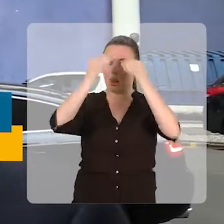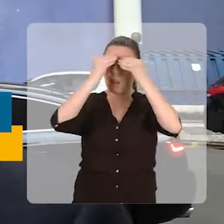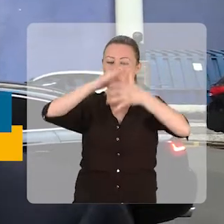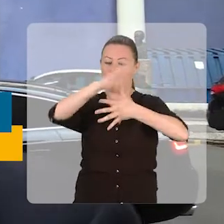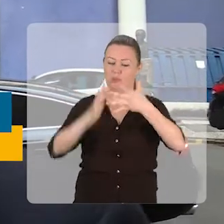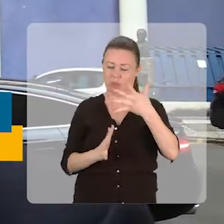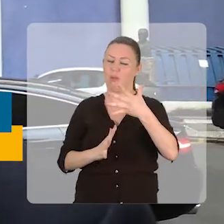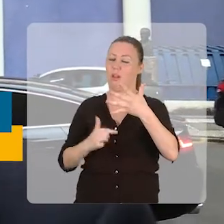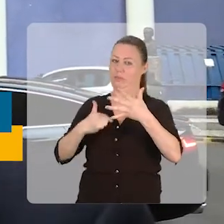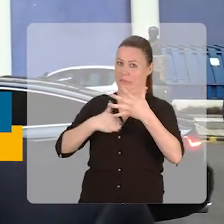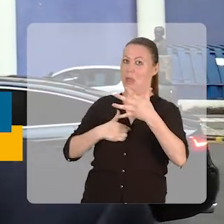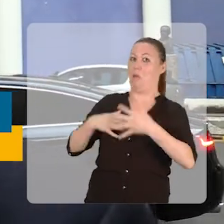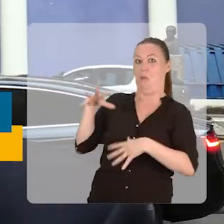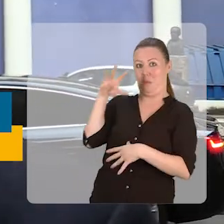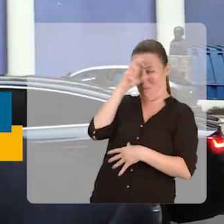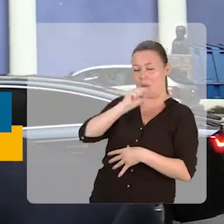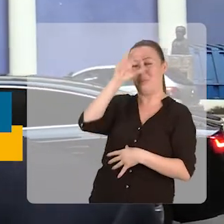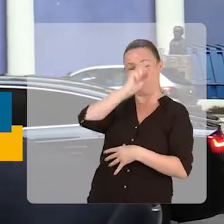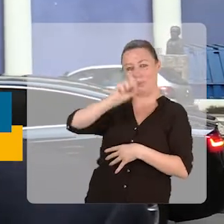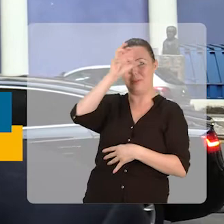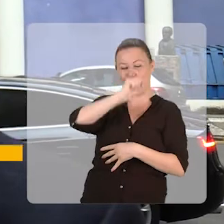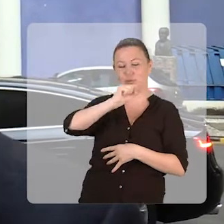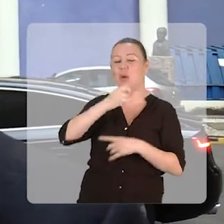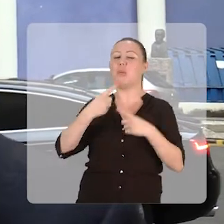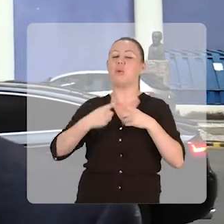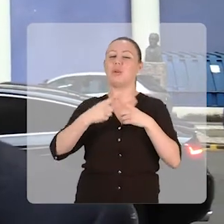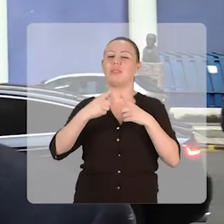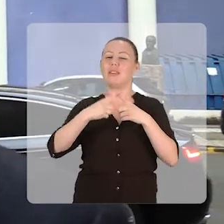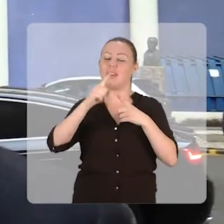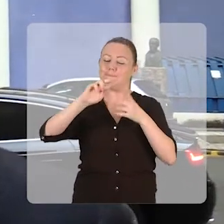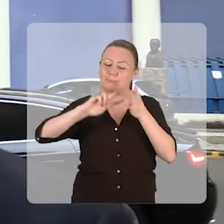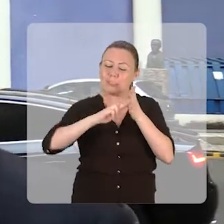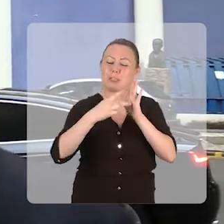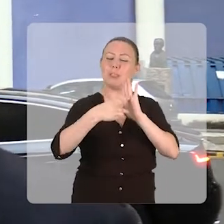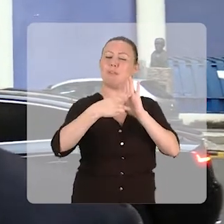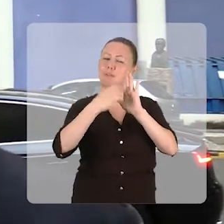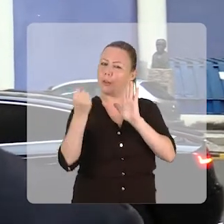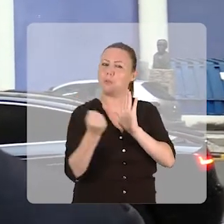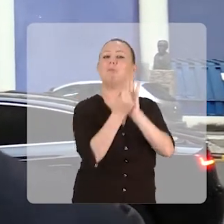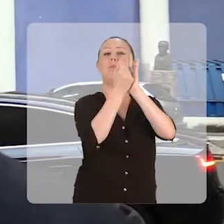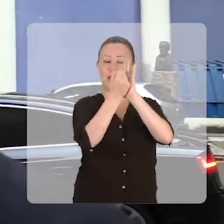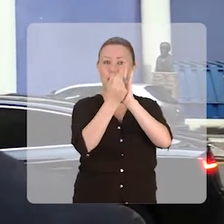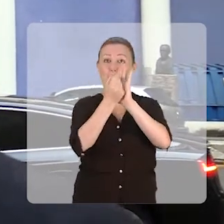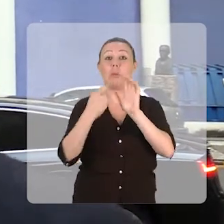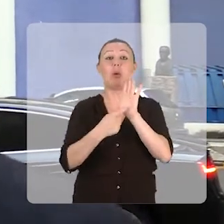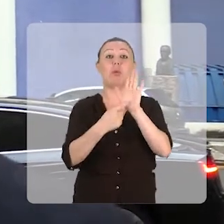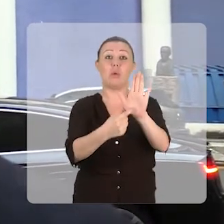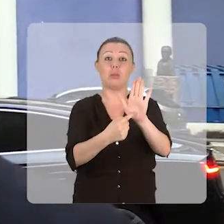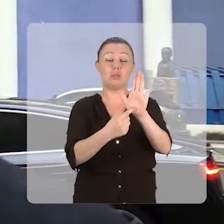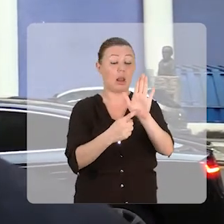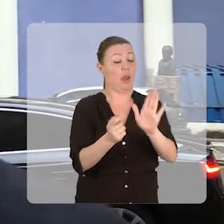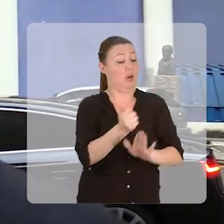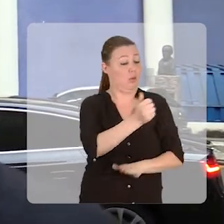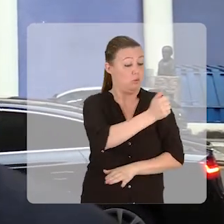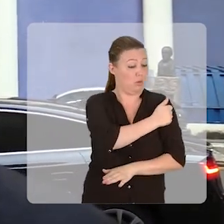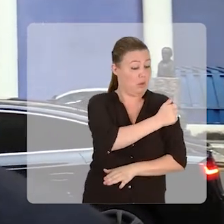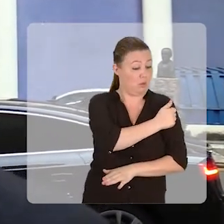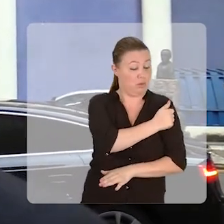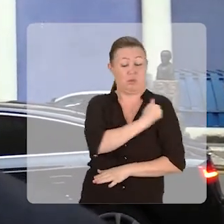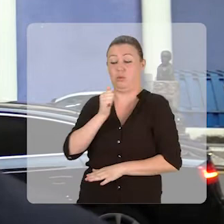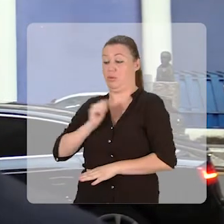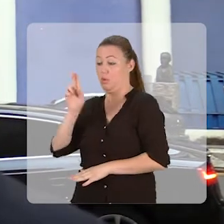aprendi, e acho que isso tem que ser muito simbólico para mostrar que a universidade e esses formandos de hoje estão